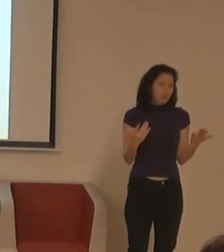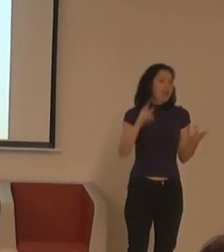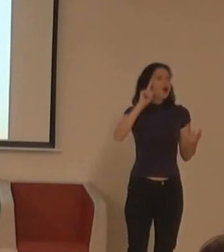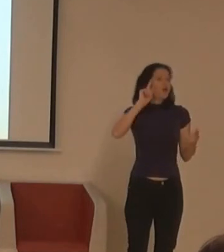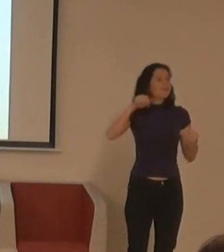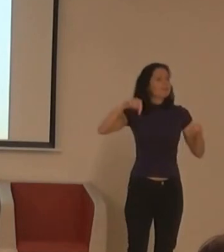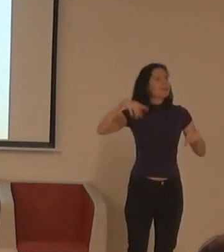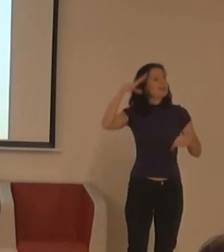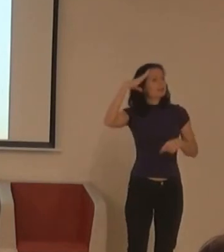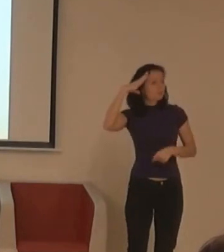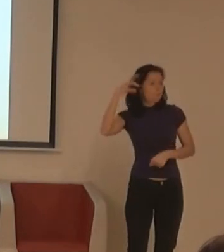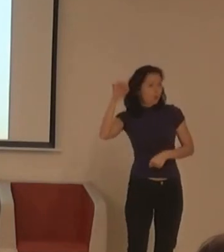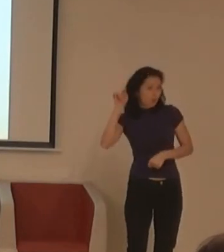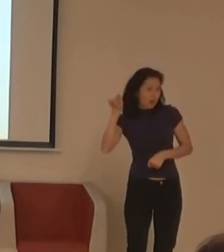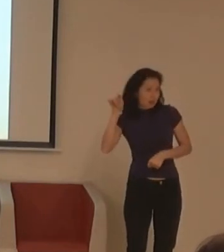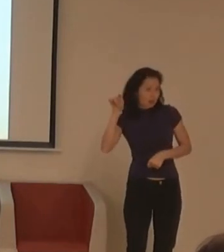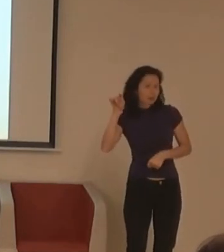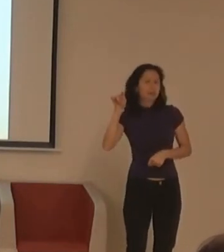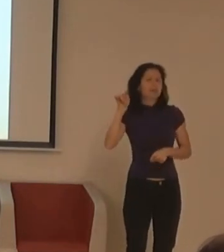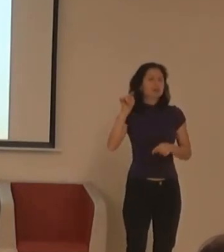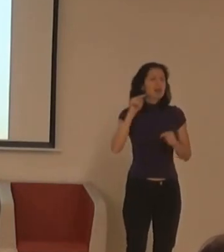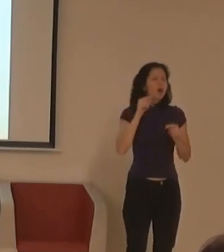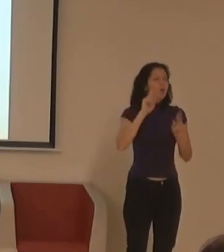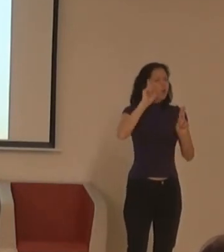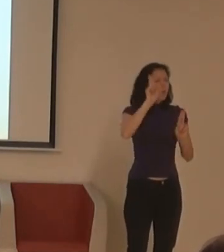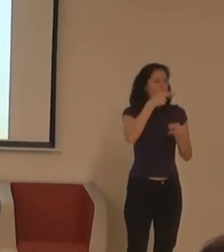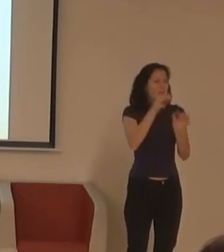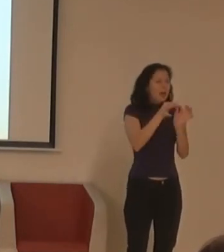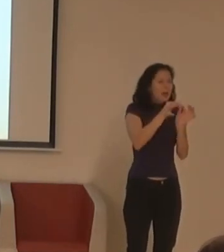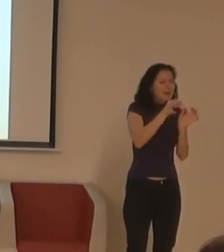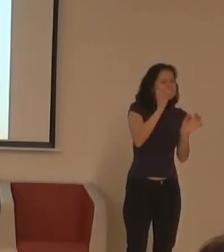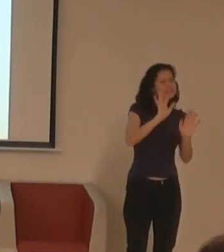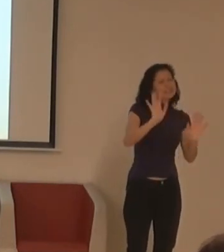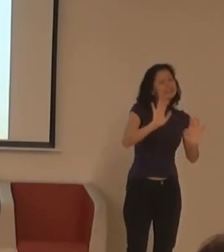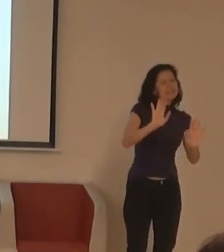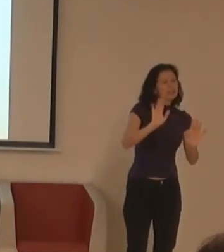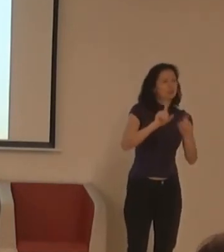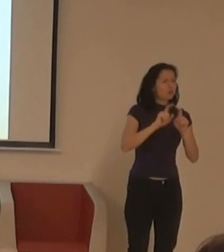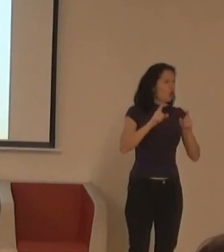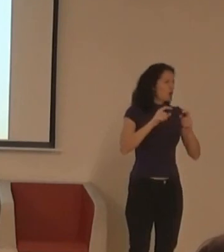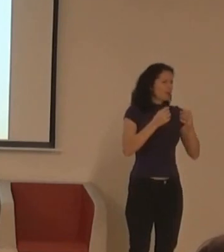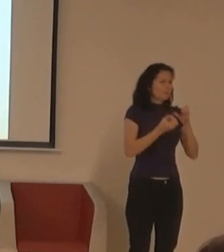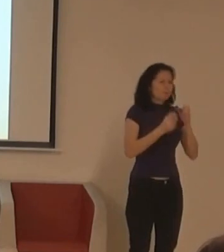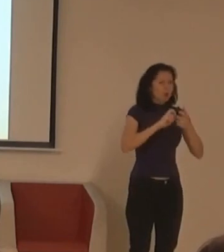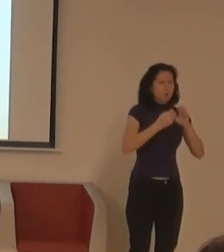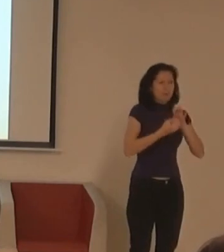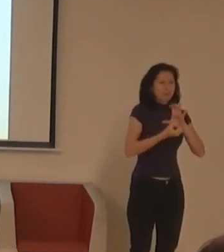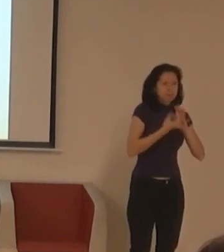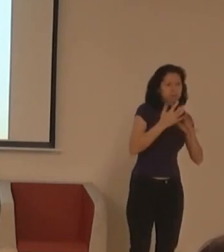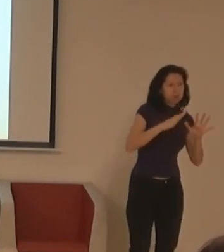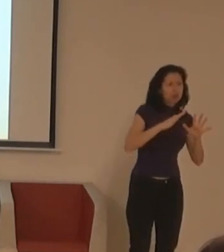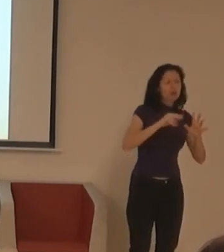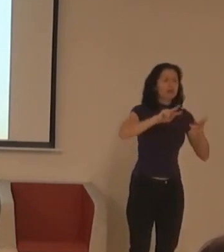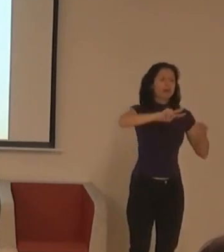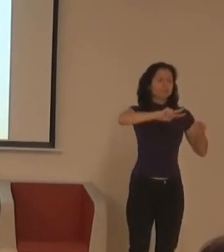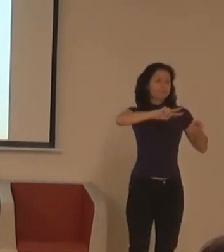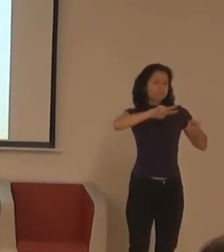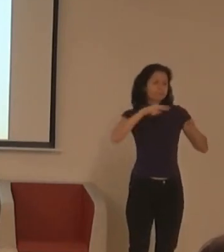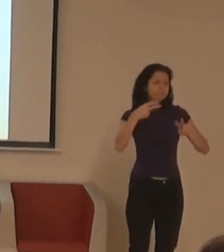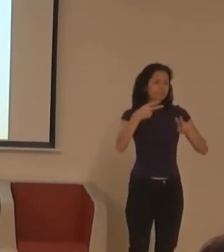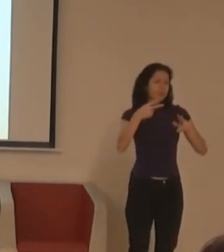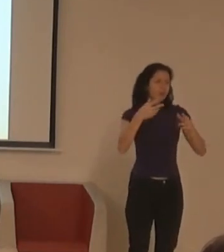brčkama, než s kovovejma, který má hroznou příchuť a nebo s těma slaměnýma, kteří se nikdy úplně roztačují, jako v jedním jmenovaní přesní kevárně.